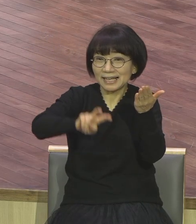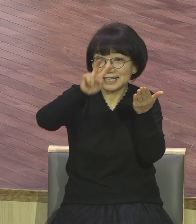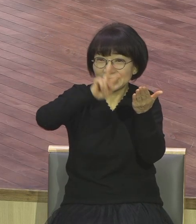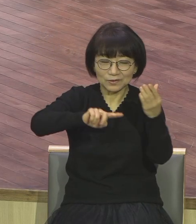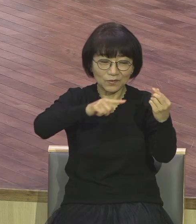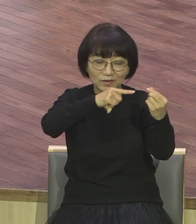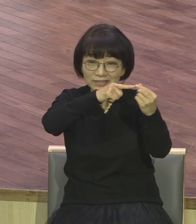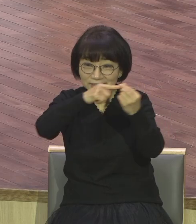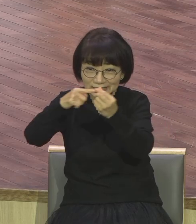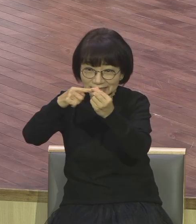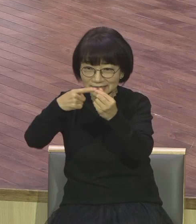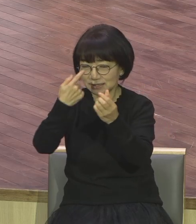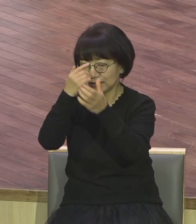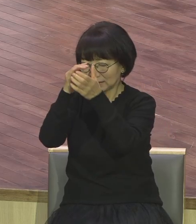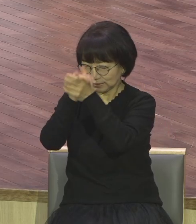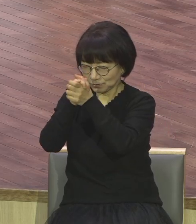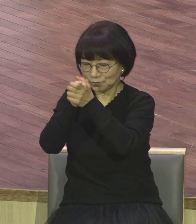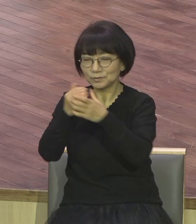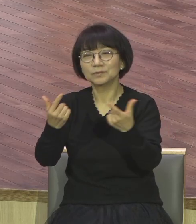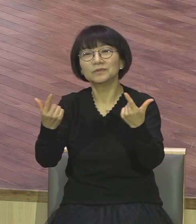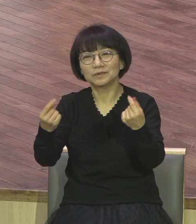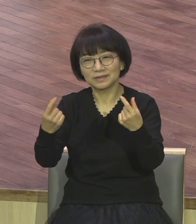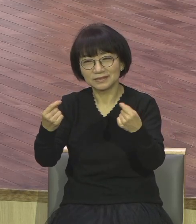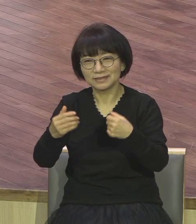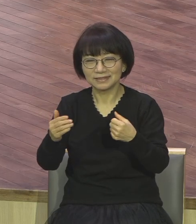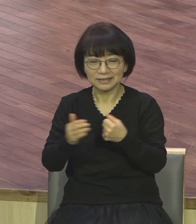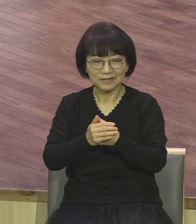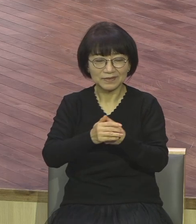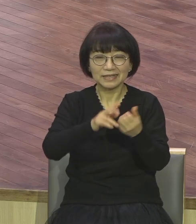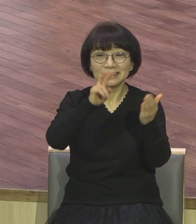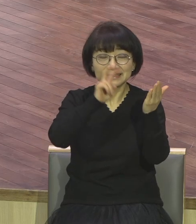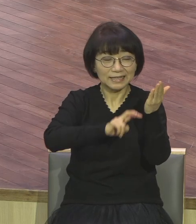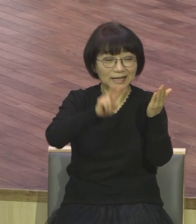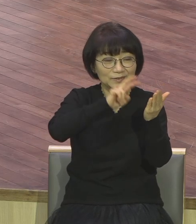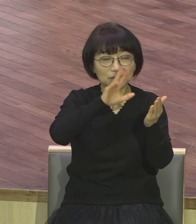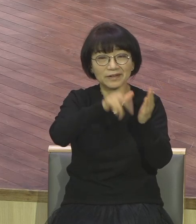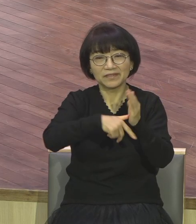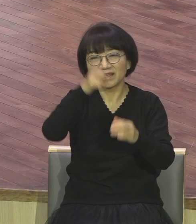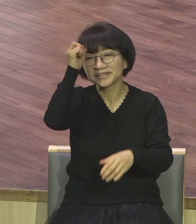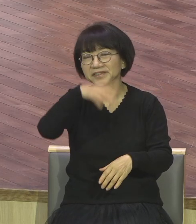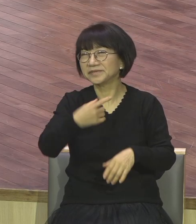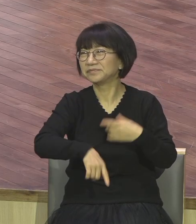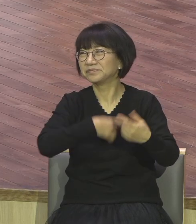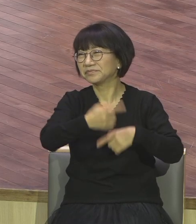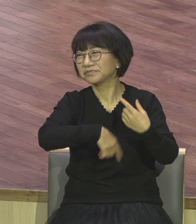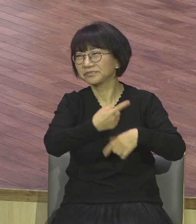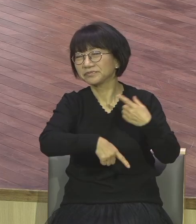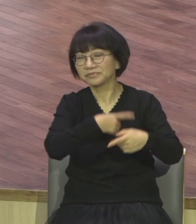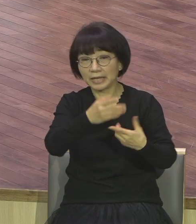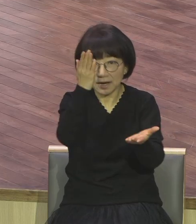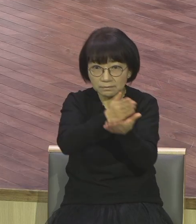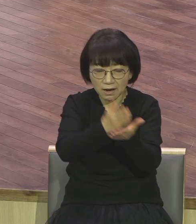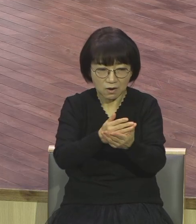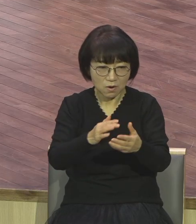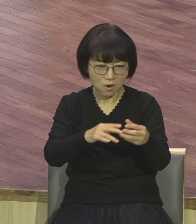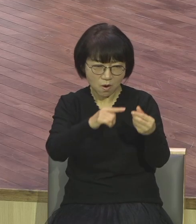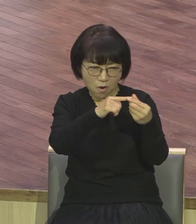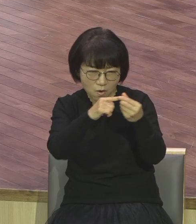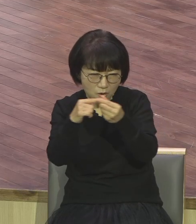부를 때 기도한 마음을 불러보세요. 감동이 엄청 은혜가 됩니다. 맨날 불렀던 거 또 부릅니까? 그런 반복입니까?